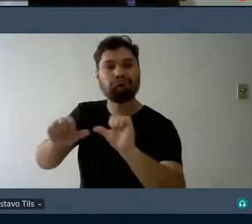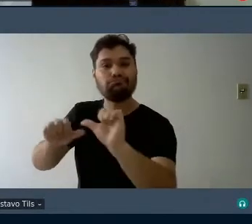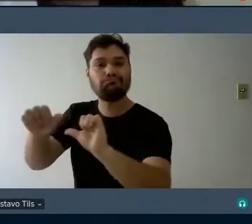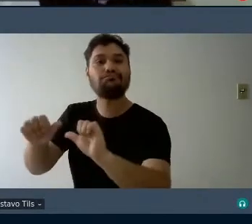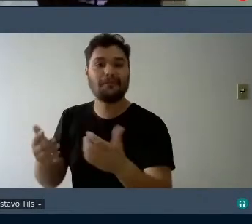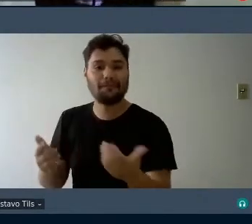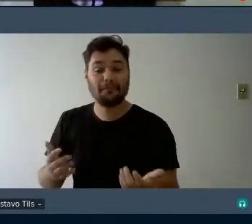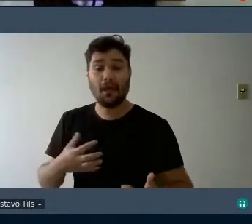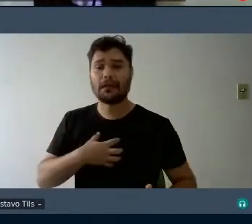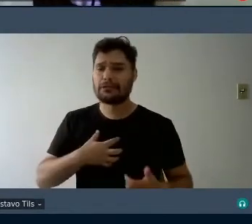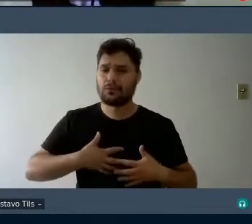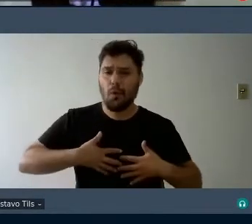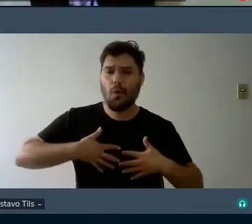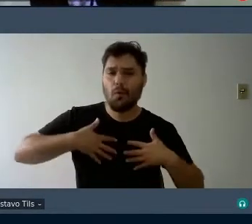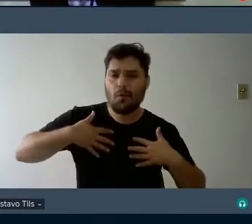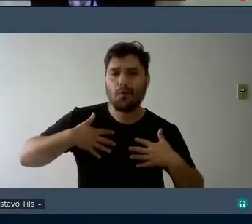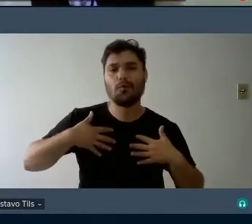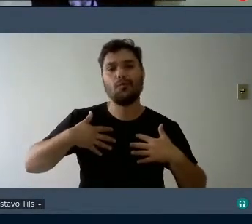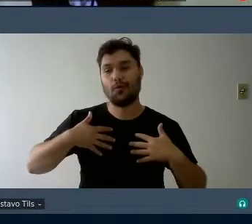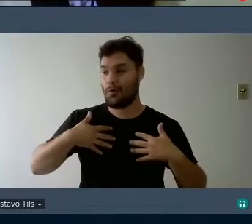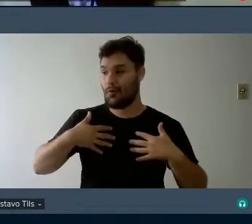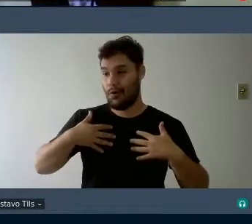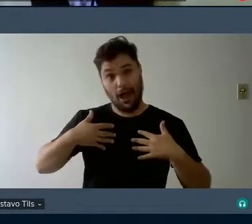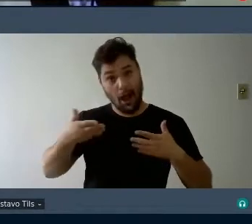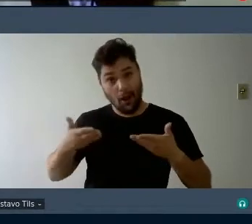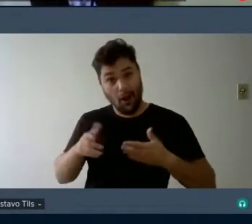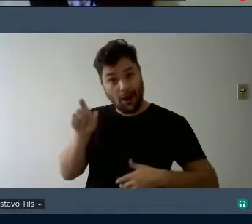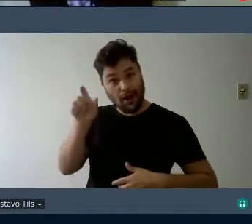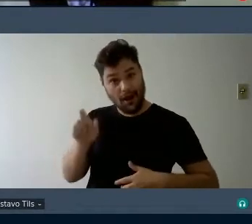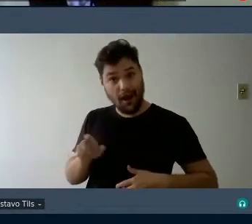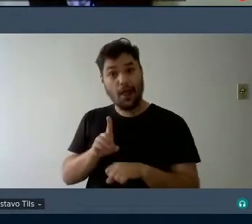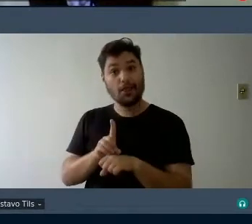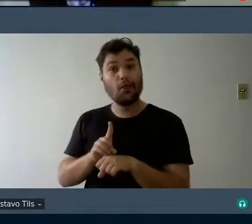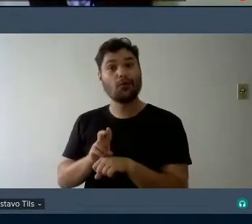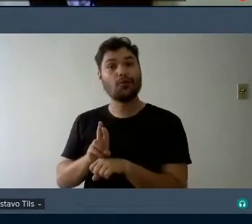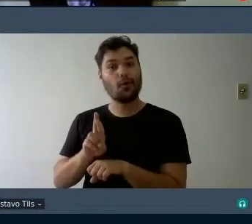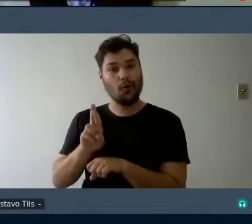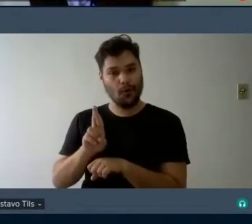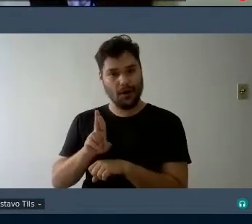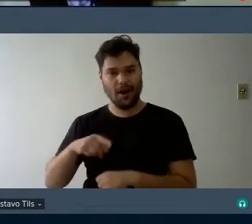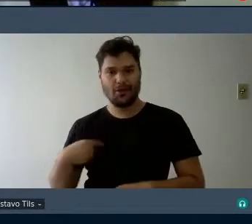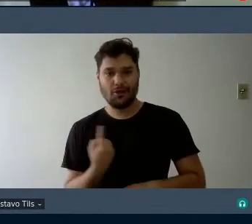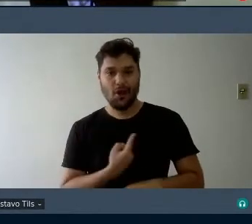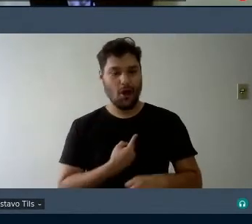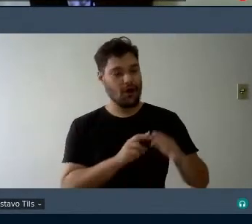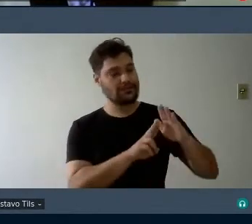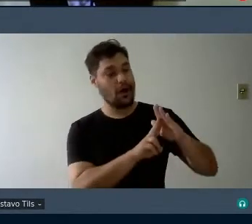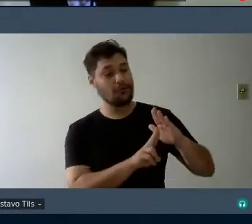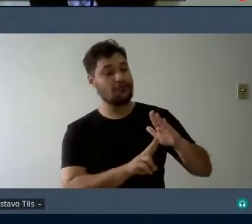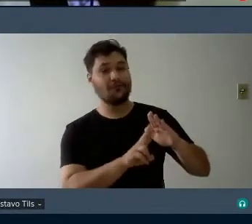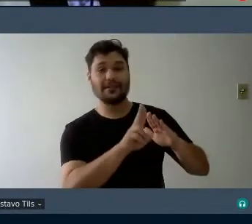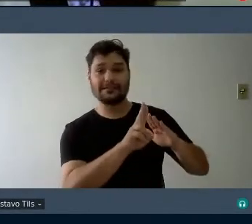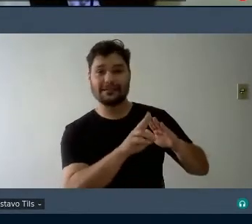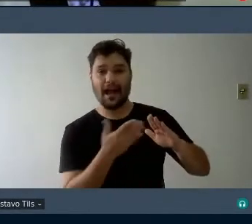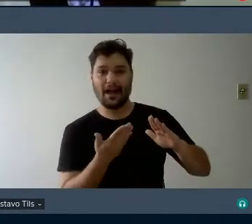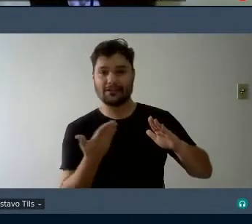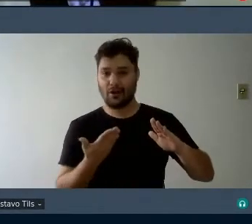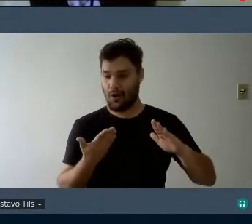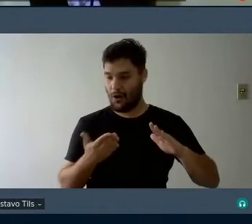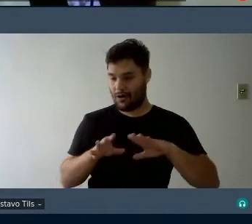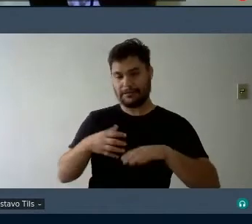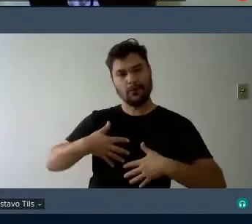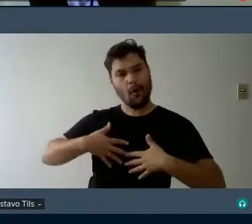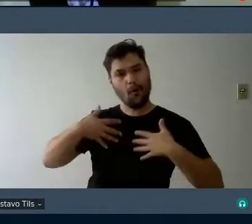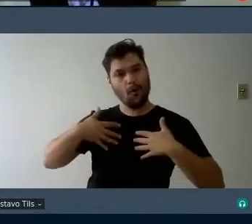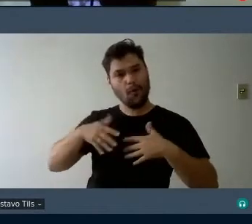imenso orgulho de entregar essa doutora a nós da universidade temos imenso orgulho de entregar essa doutora para a comunidade esse trabalho